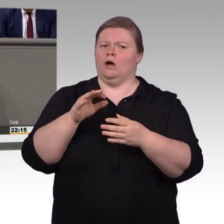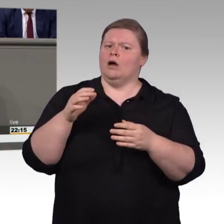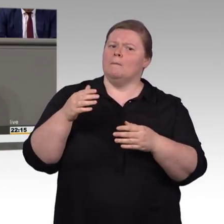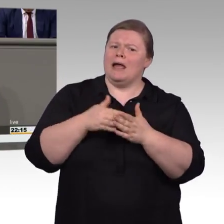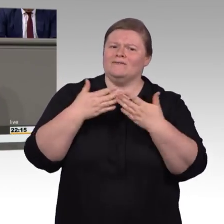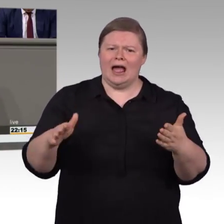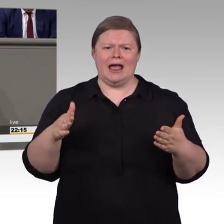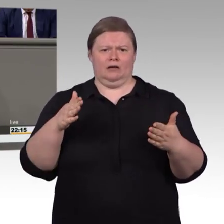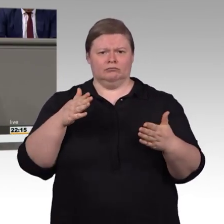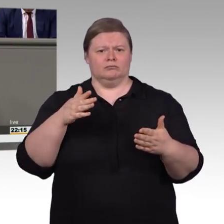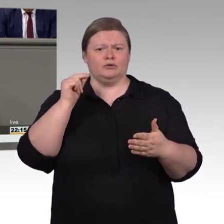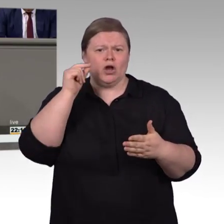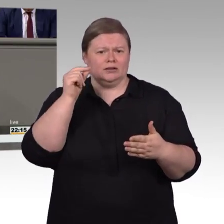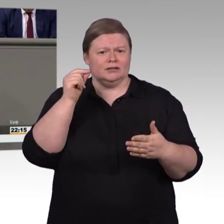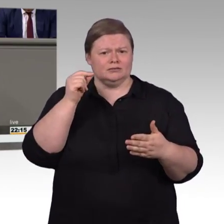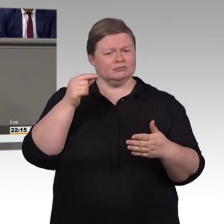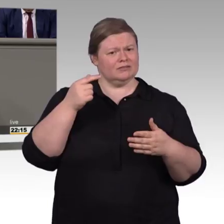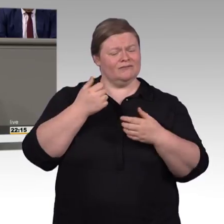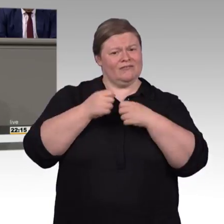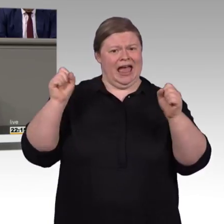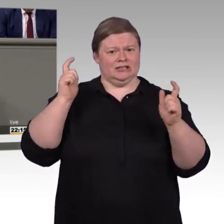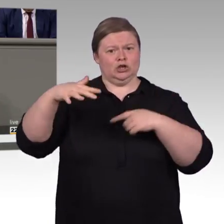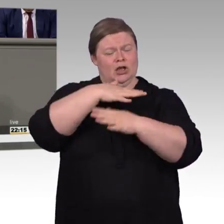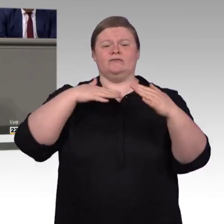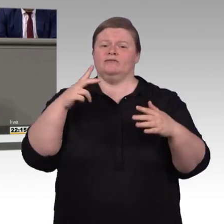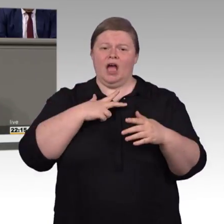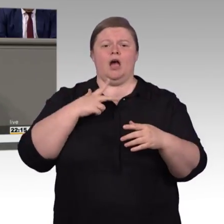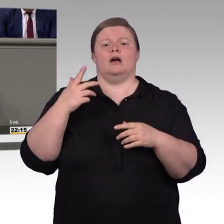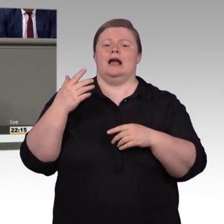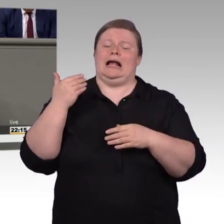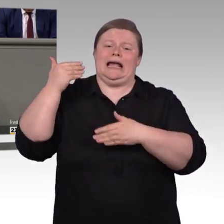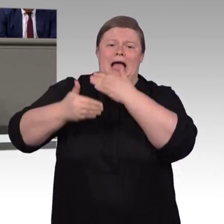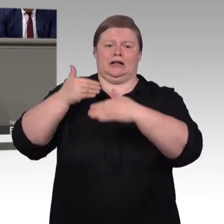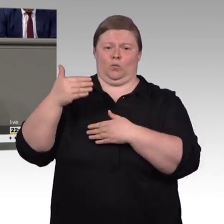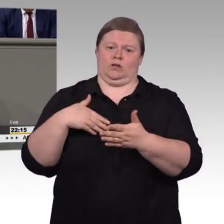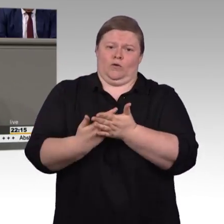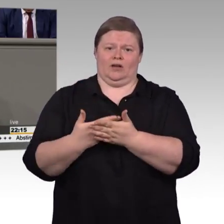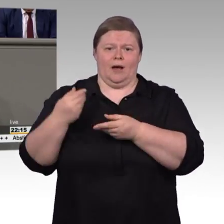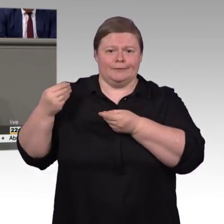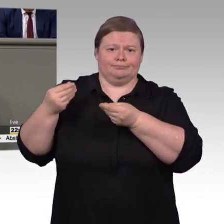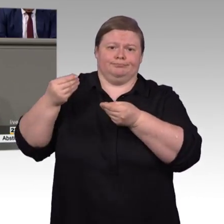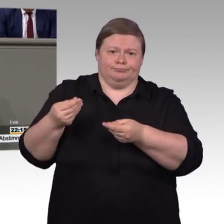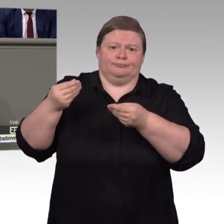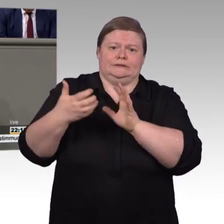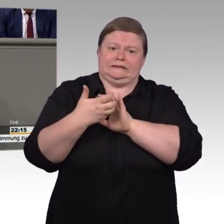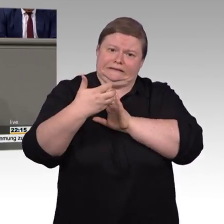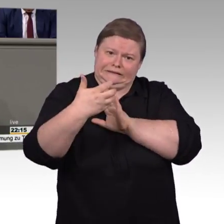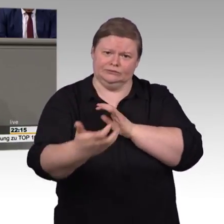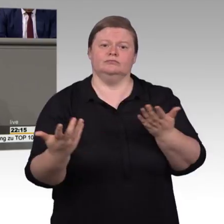Benachteiligung im Sinne des AGG und BGG sehen und festschreiben wollen, jedermann zur Herstellung von Barrierefreiheit